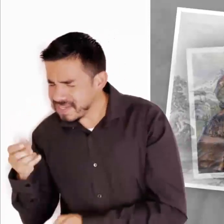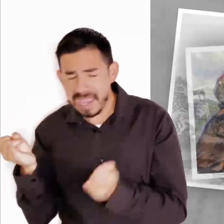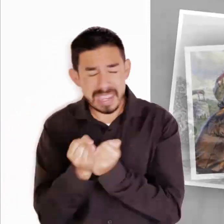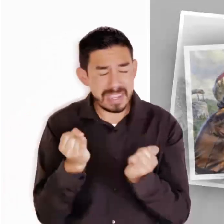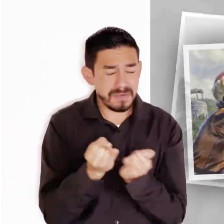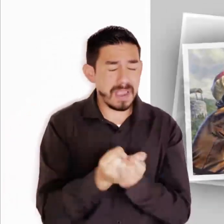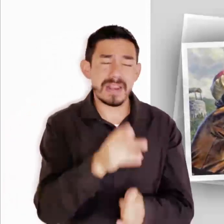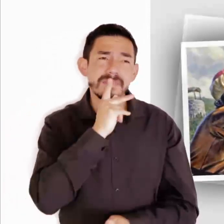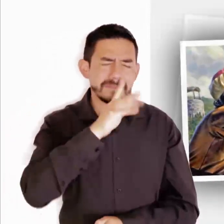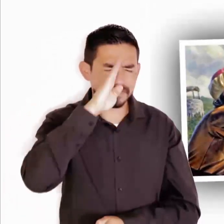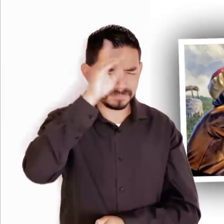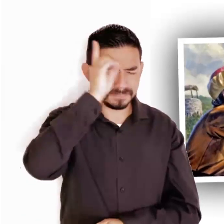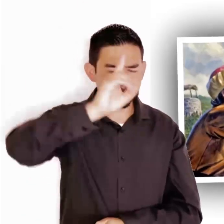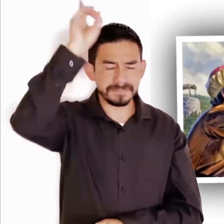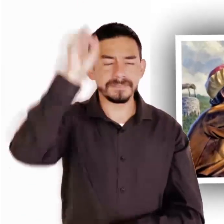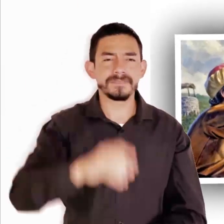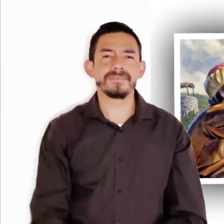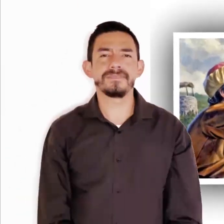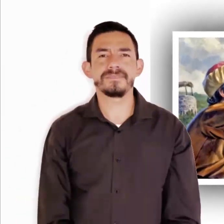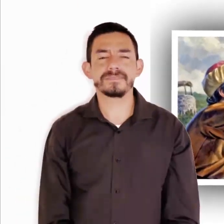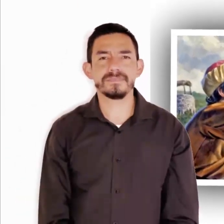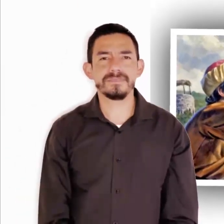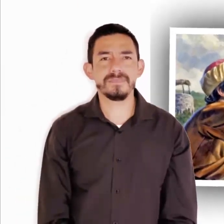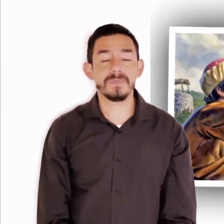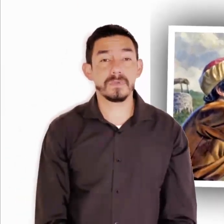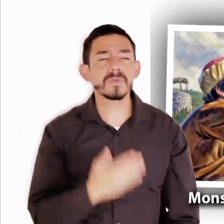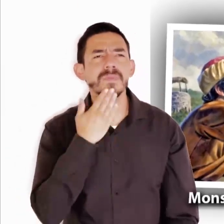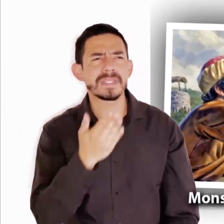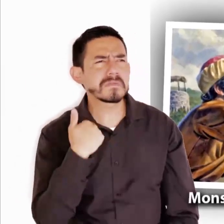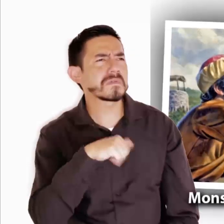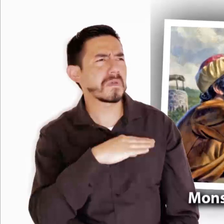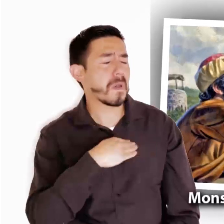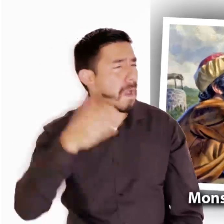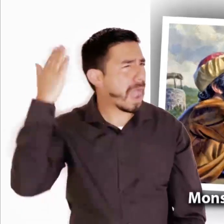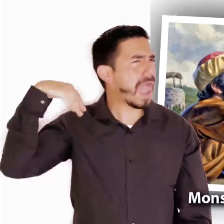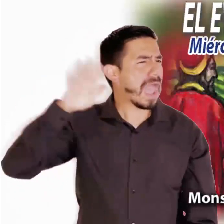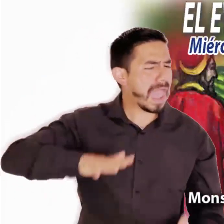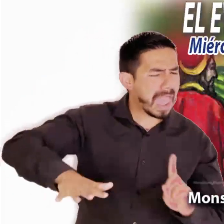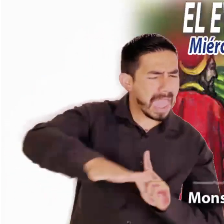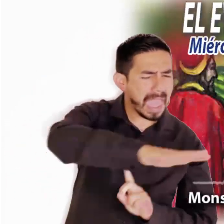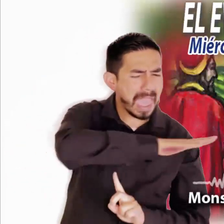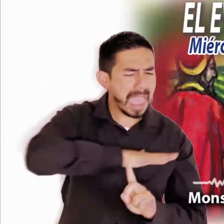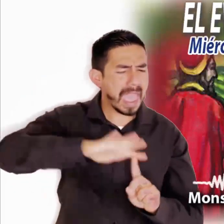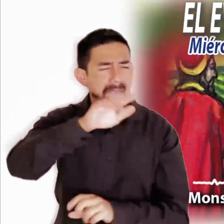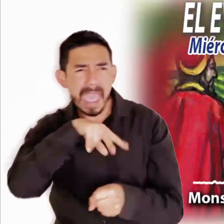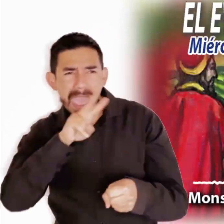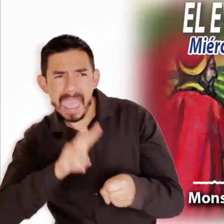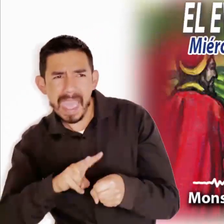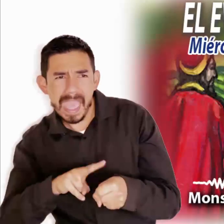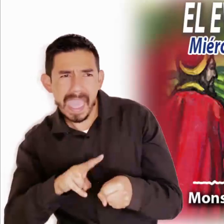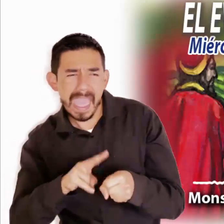primeros los últimos. Palabra del Señor. Ya hemos observado en tiempos pasados la